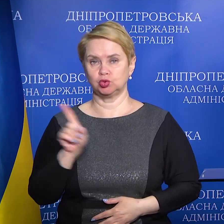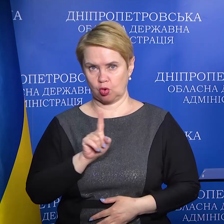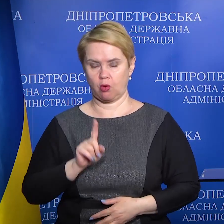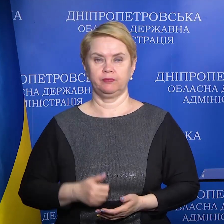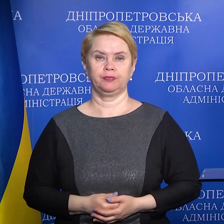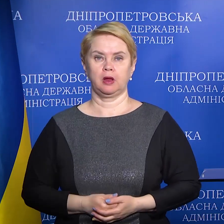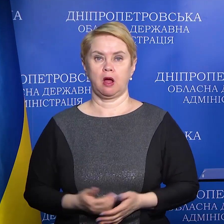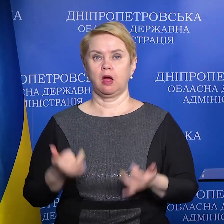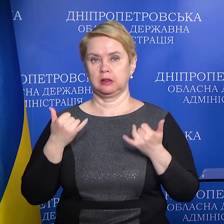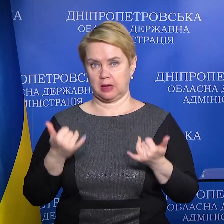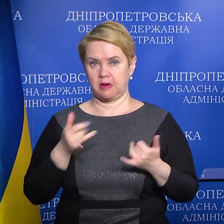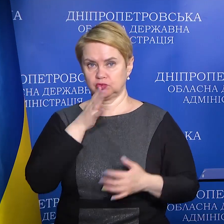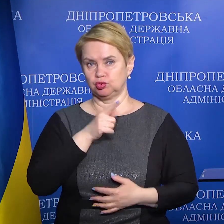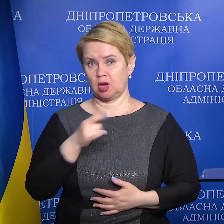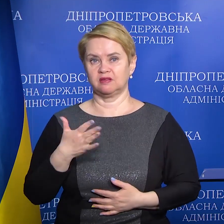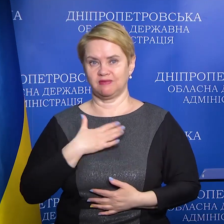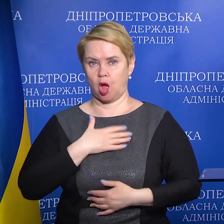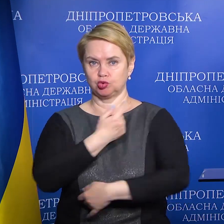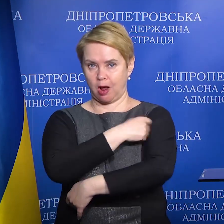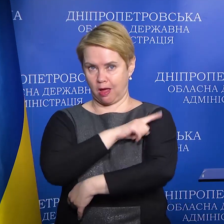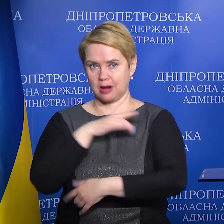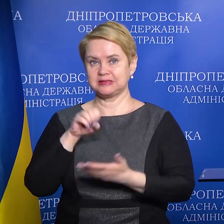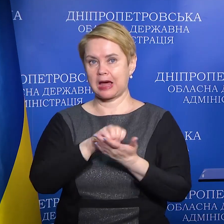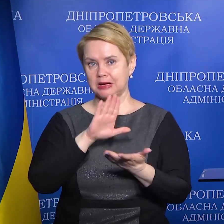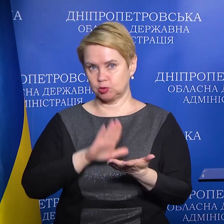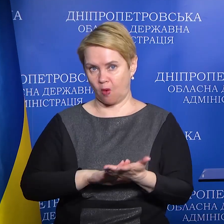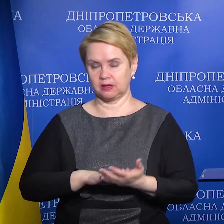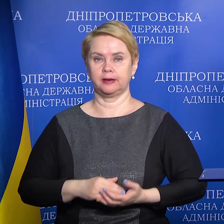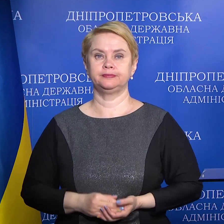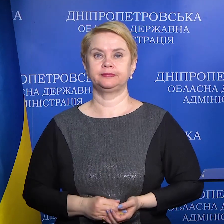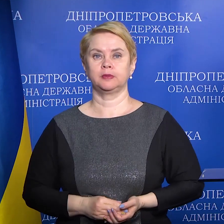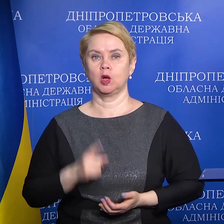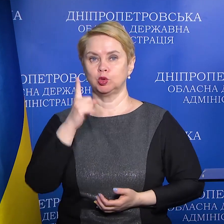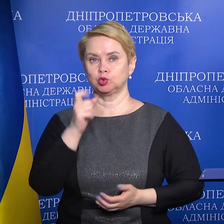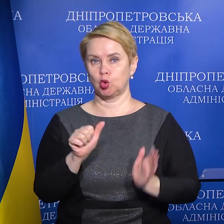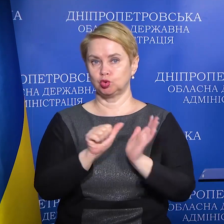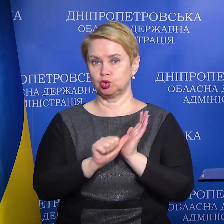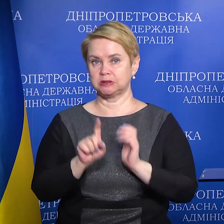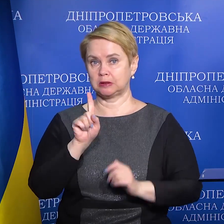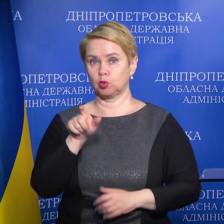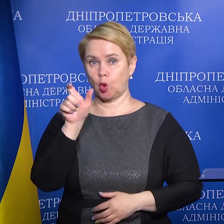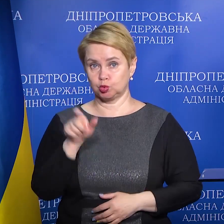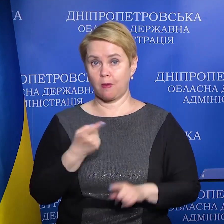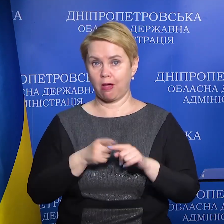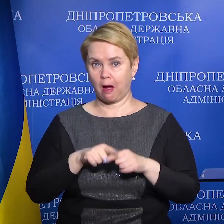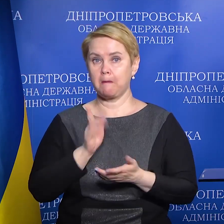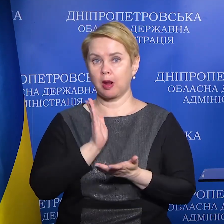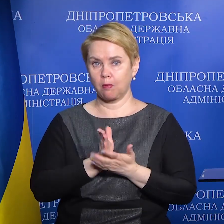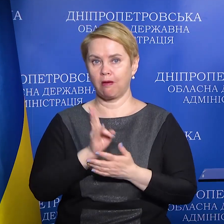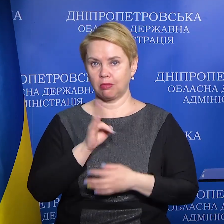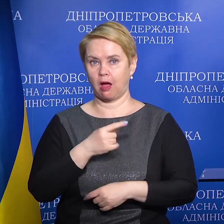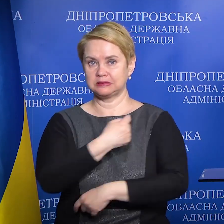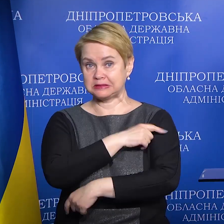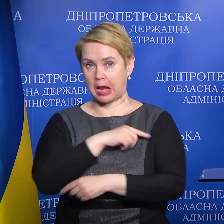що на теперішній час у наших лікарнях зареєстровано 161 особу, яка перебуває на